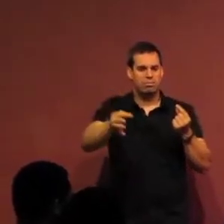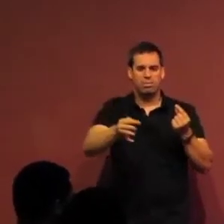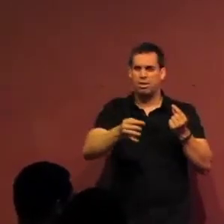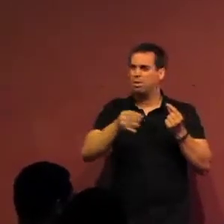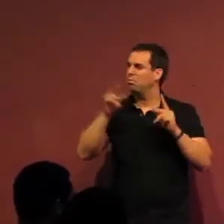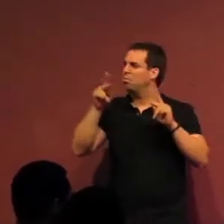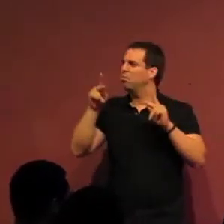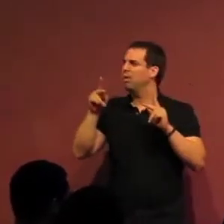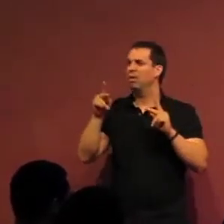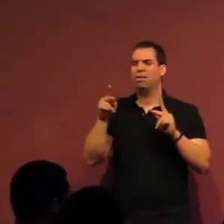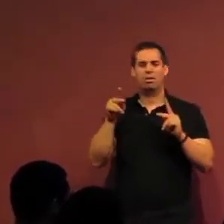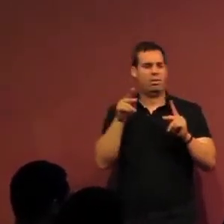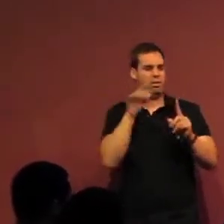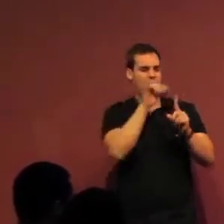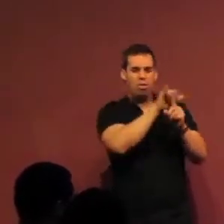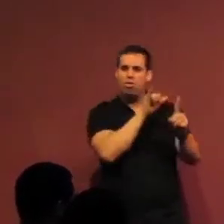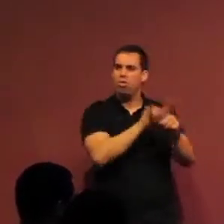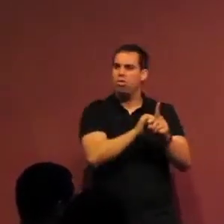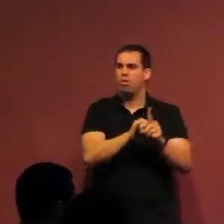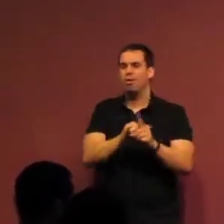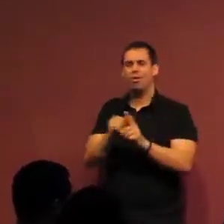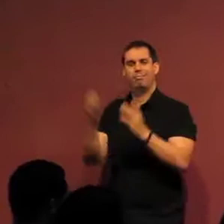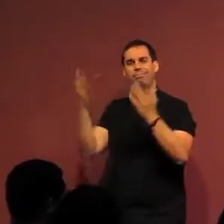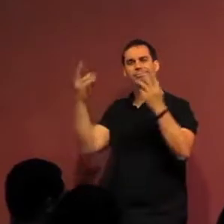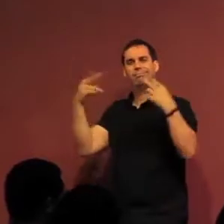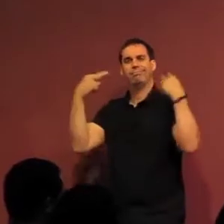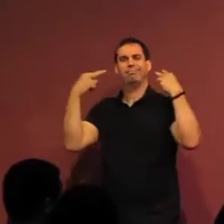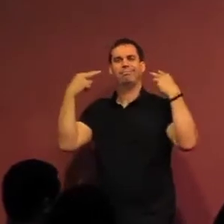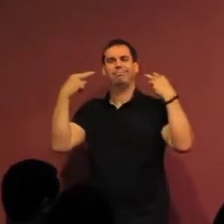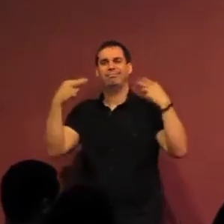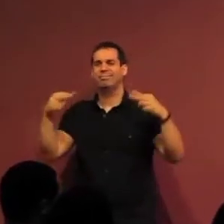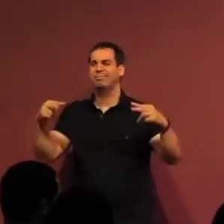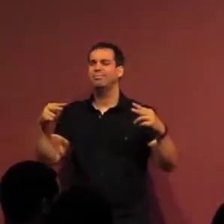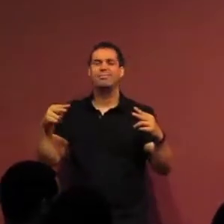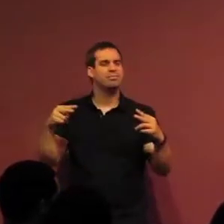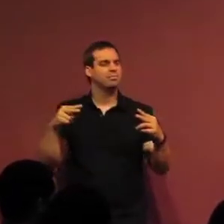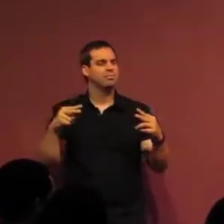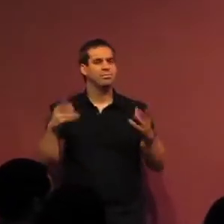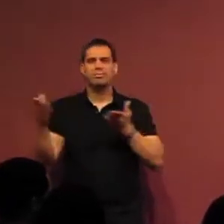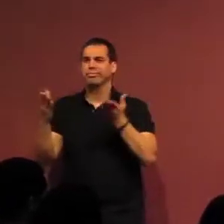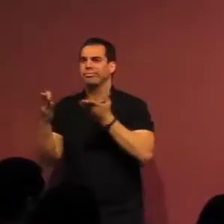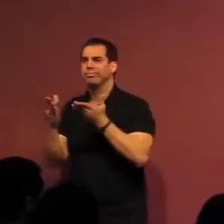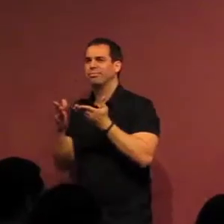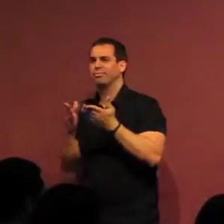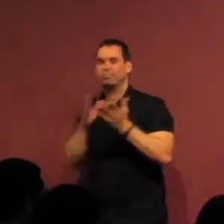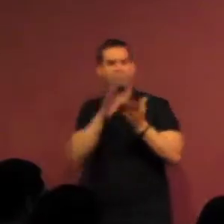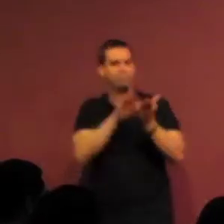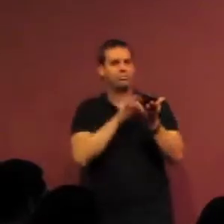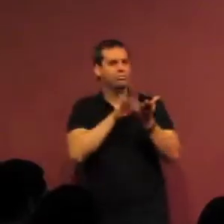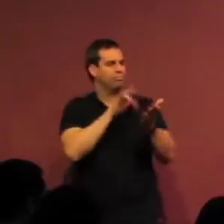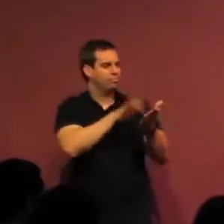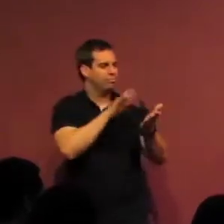frecundas aplausos, un servidor repasado en toda nueva, un